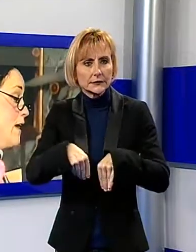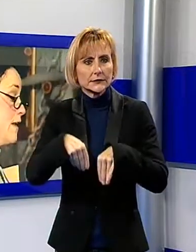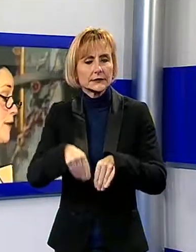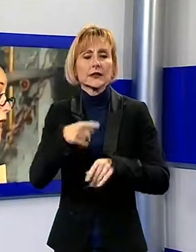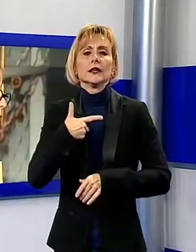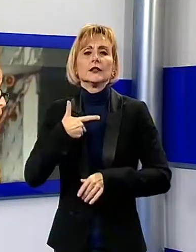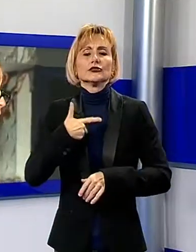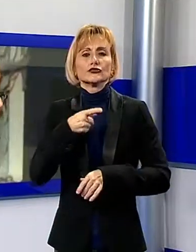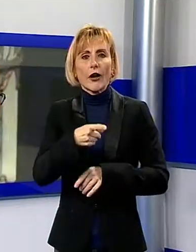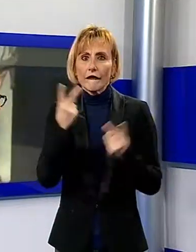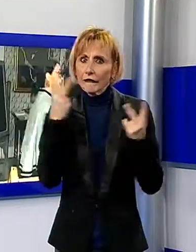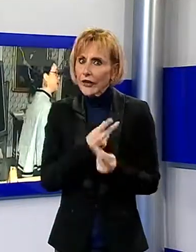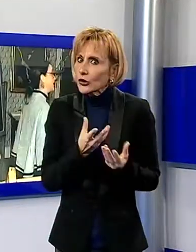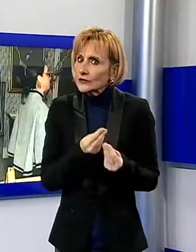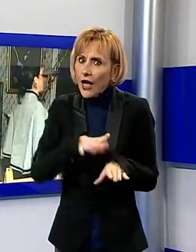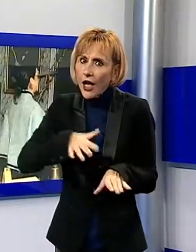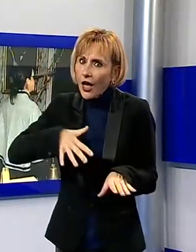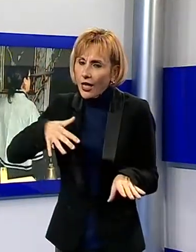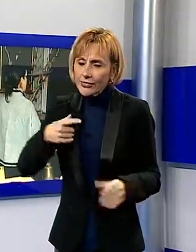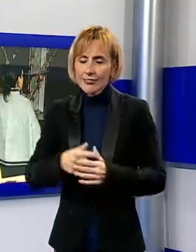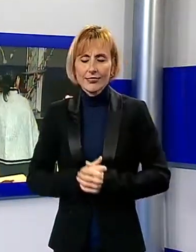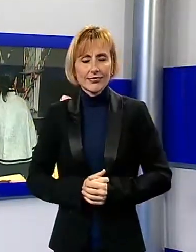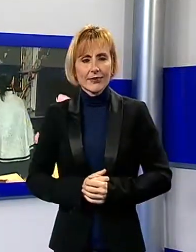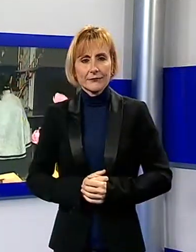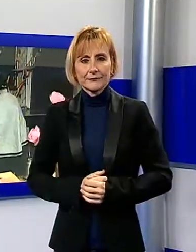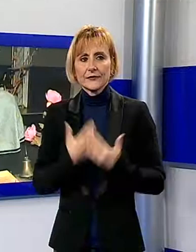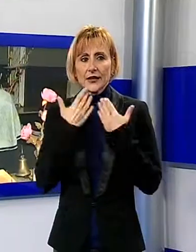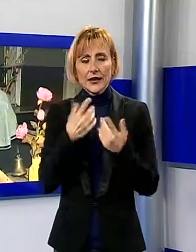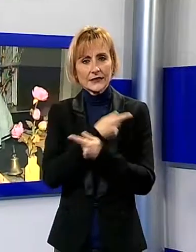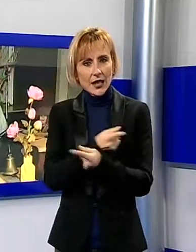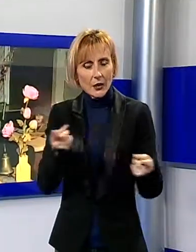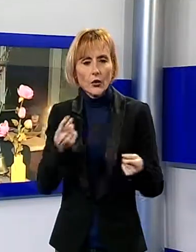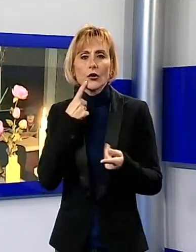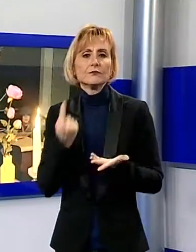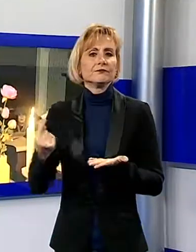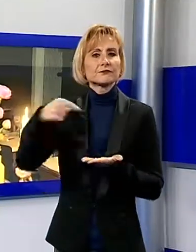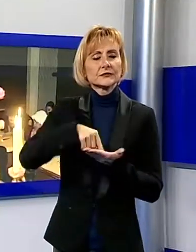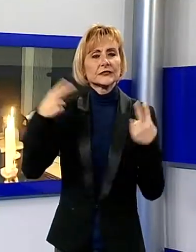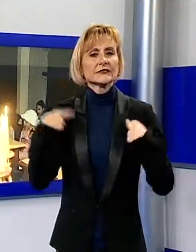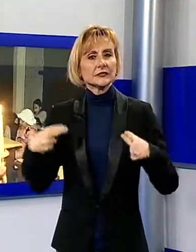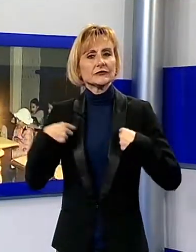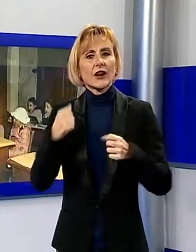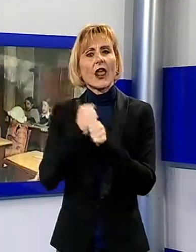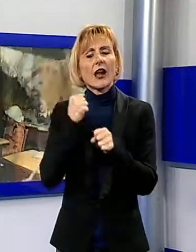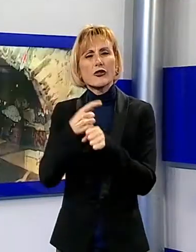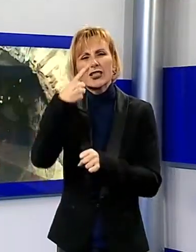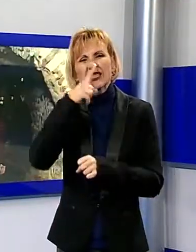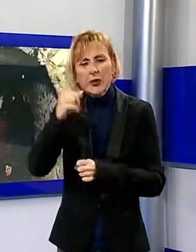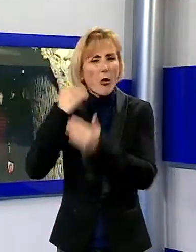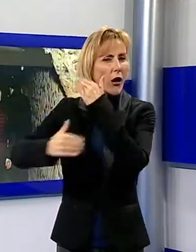quanti non se ne vedevano da molto tempo. Grazie a loro sono tornati a rivivere i mestieri di una volta. Altra novità